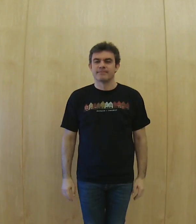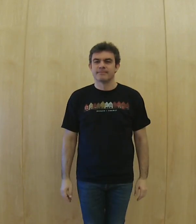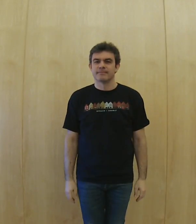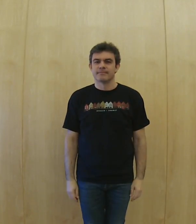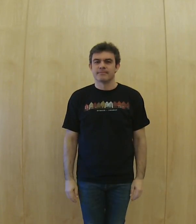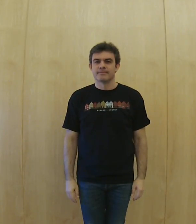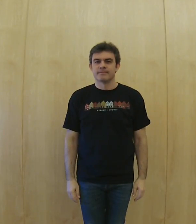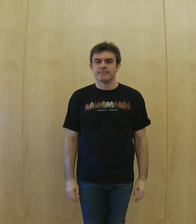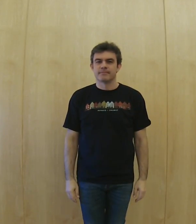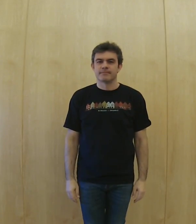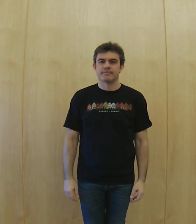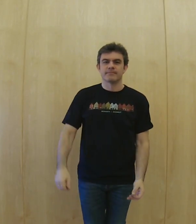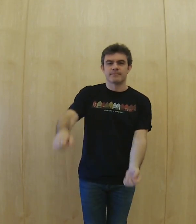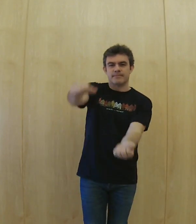space feather,